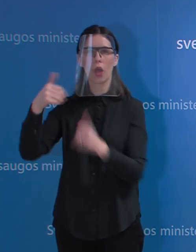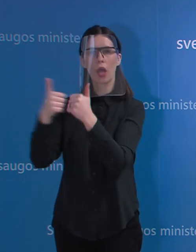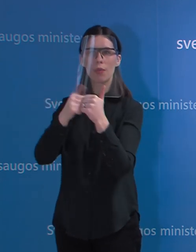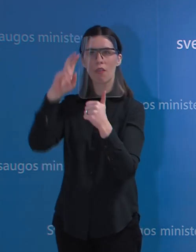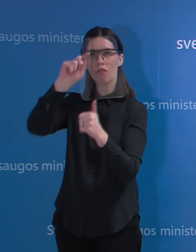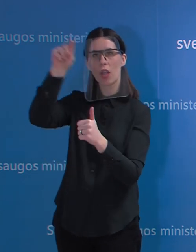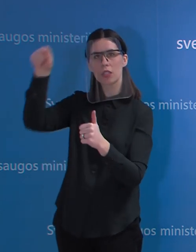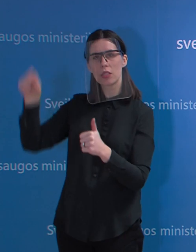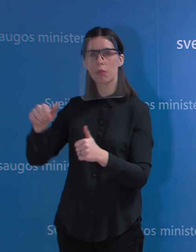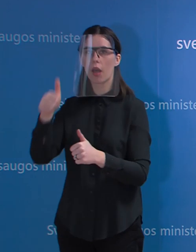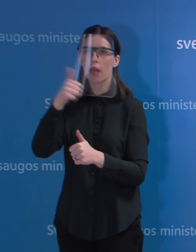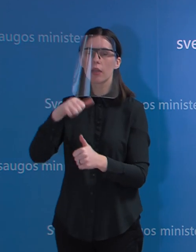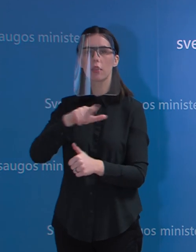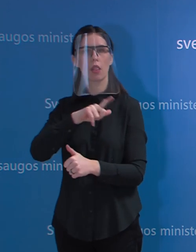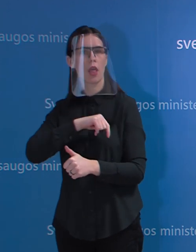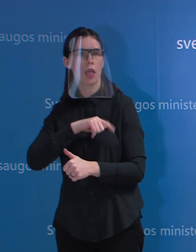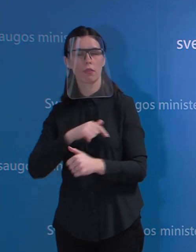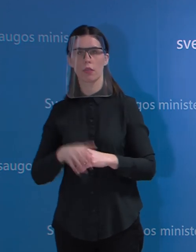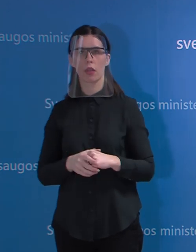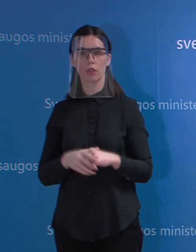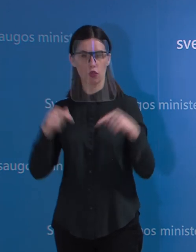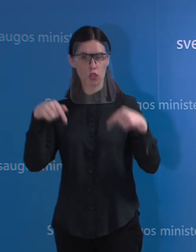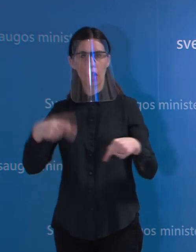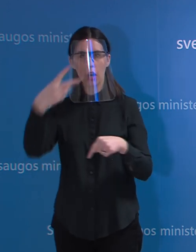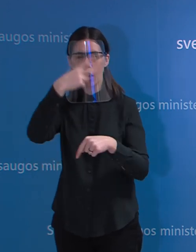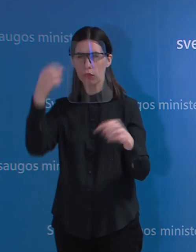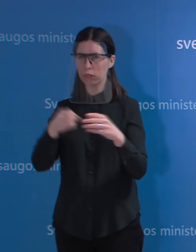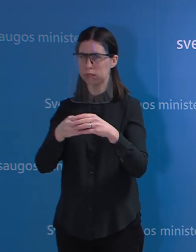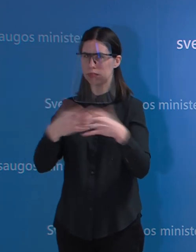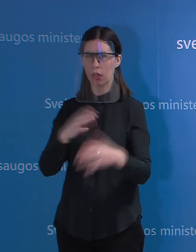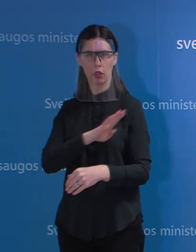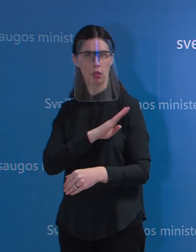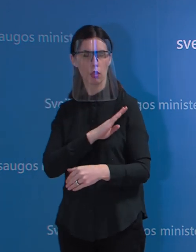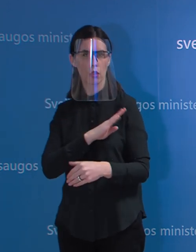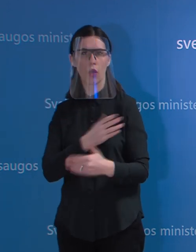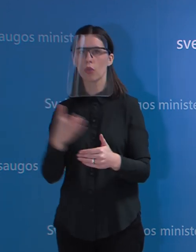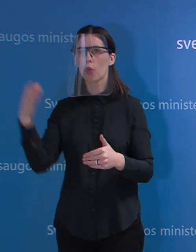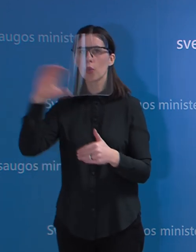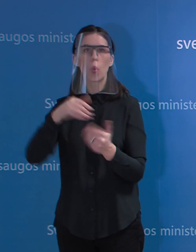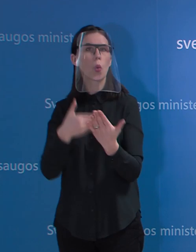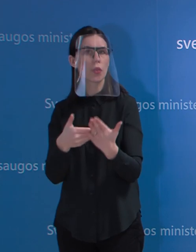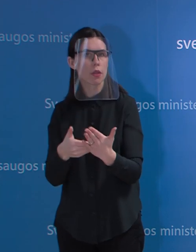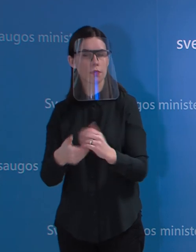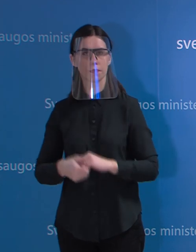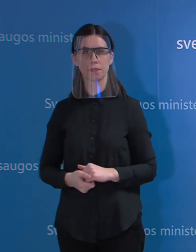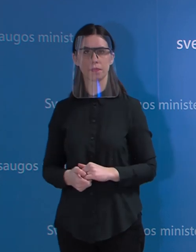Na, sudėtingai aš paaiškinsiu, kodėl tų mirčių yra daugiau. Tikrai matyti, reikėtų